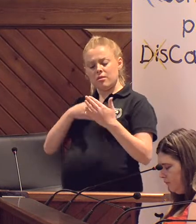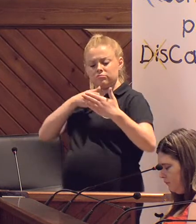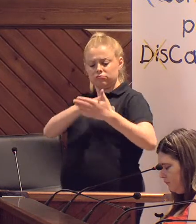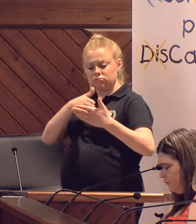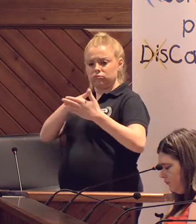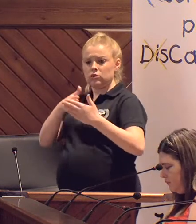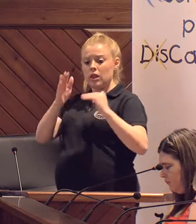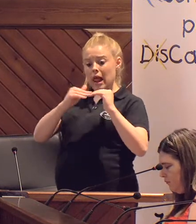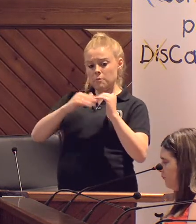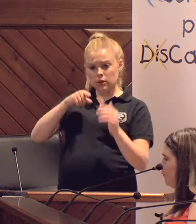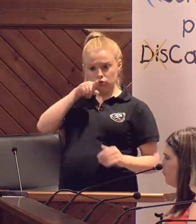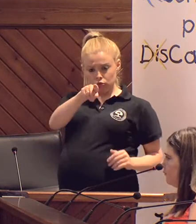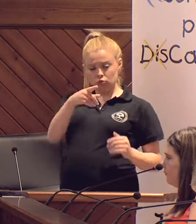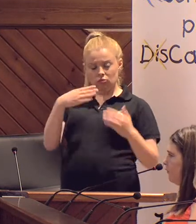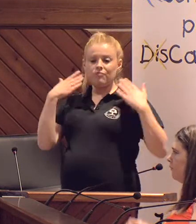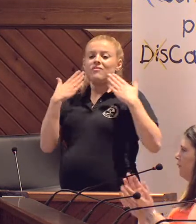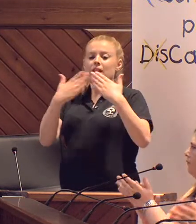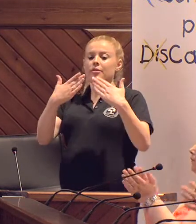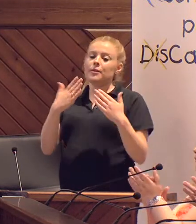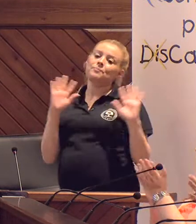los límites los pones tú. Muchas gracias.